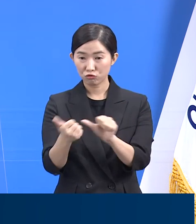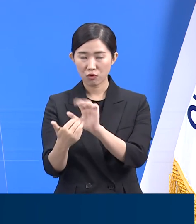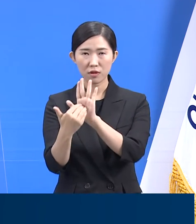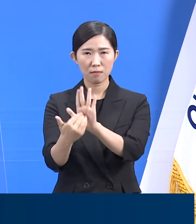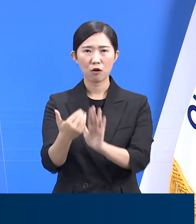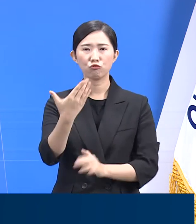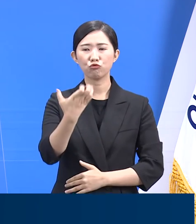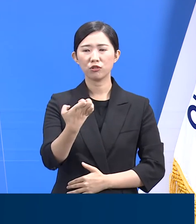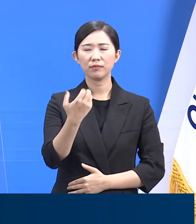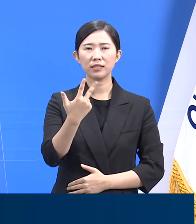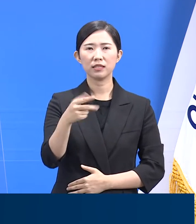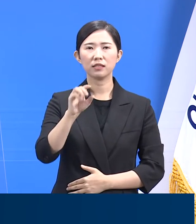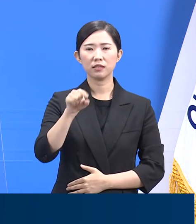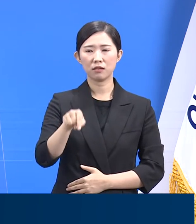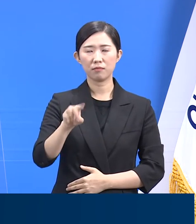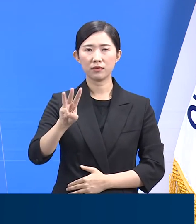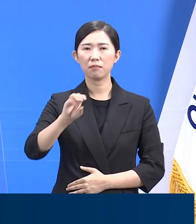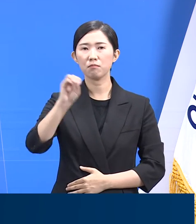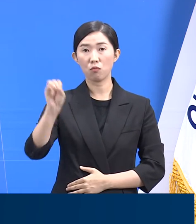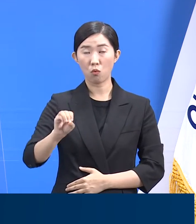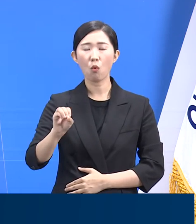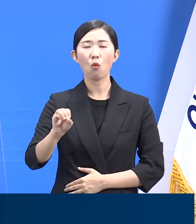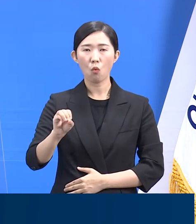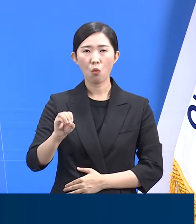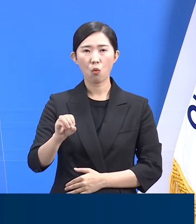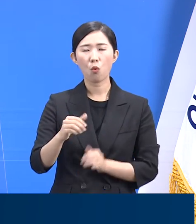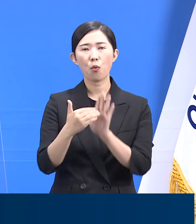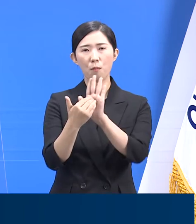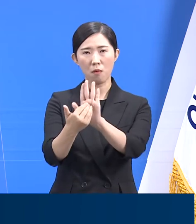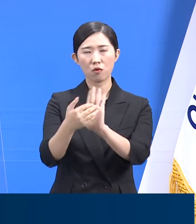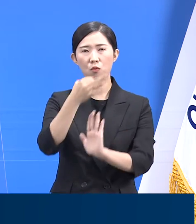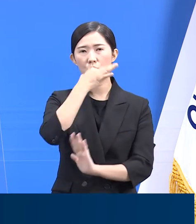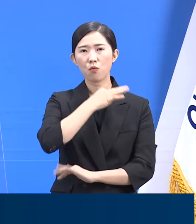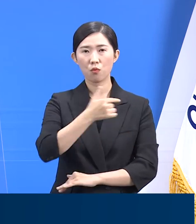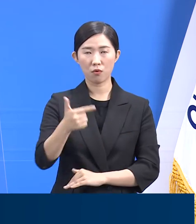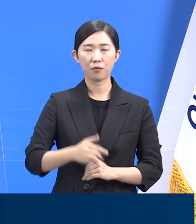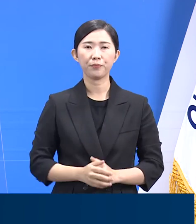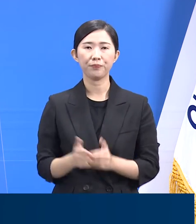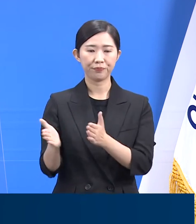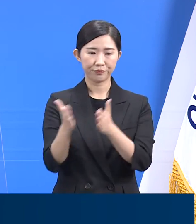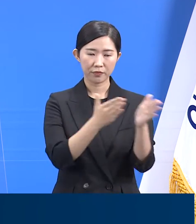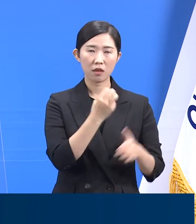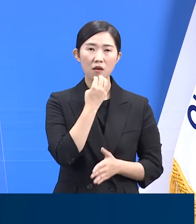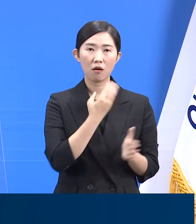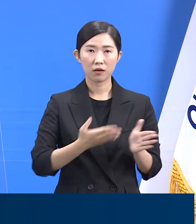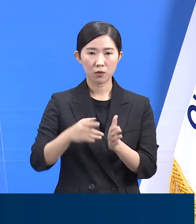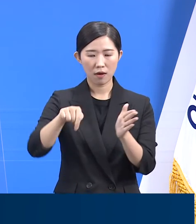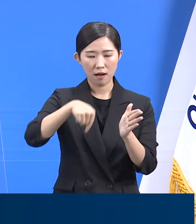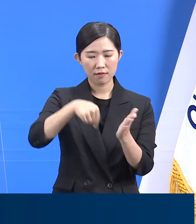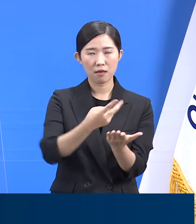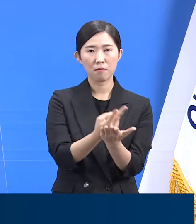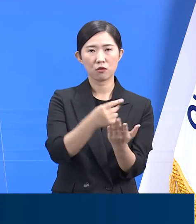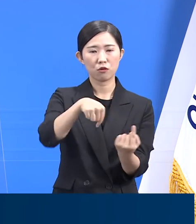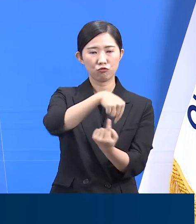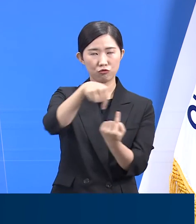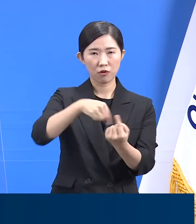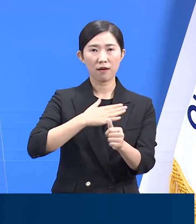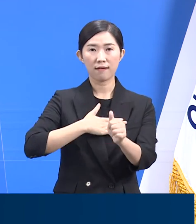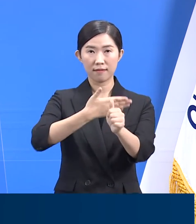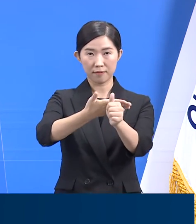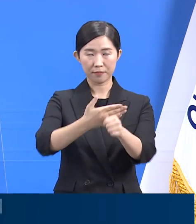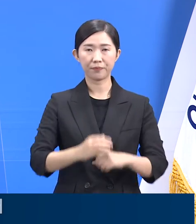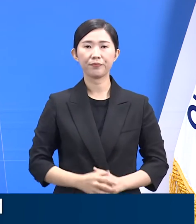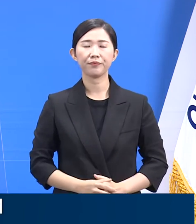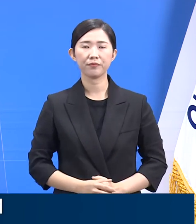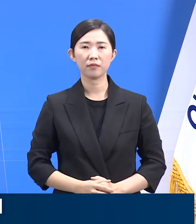.3%로 매우 높게 나타나고 있습니다. 경기도 코로나19 병상 운영 현황에 대해서 말씀드리겠습니다.